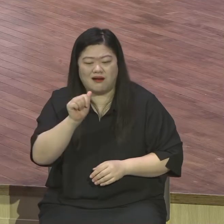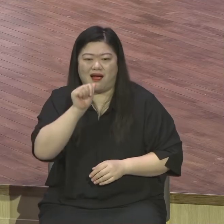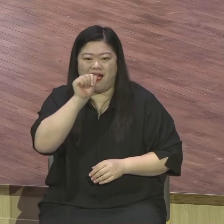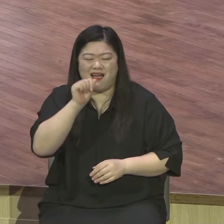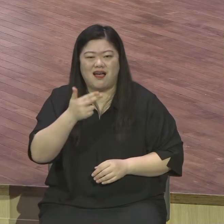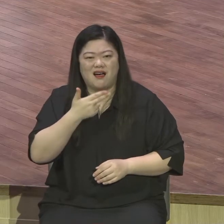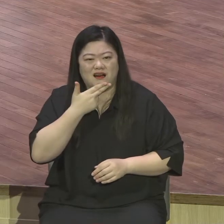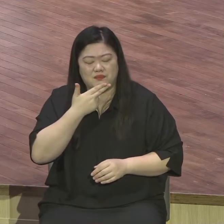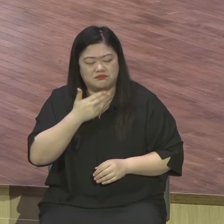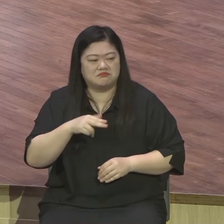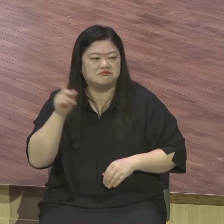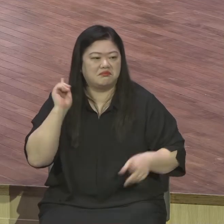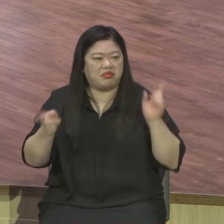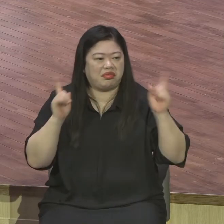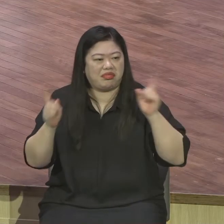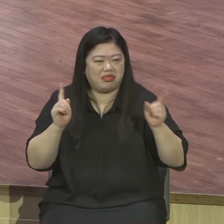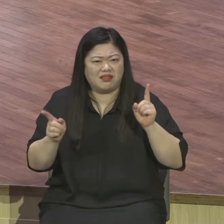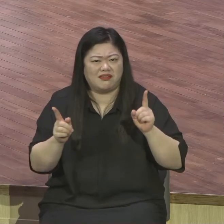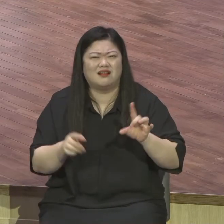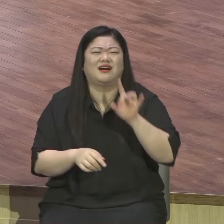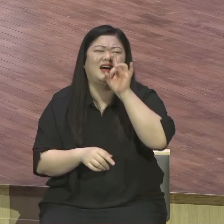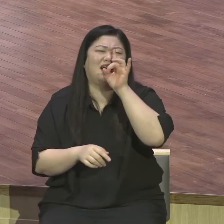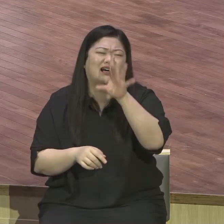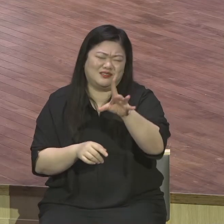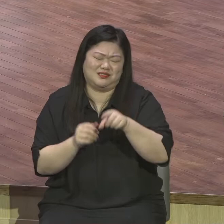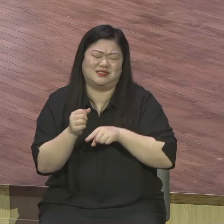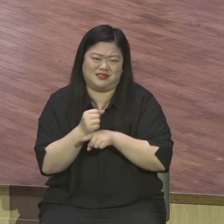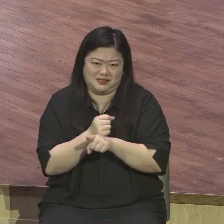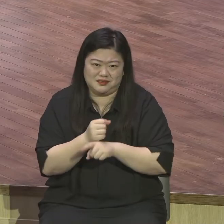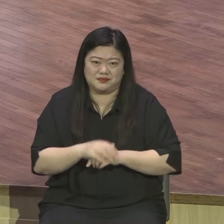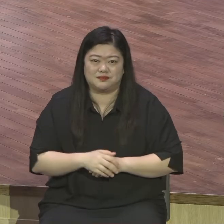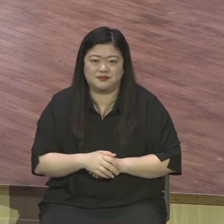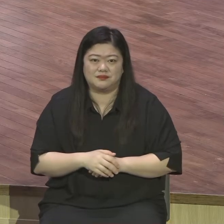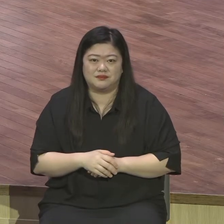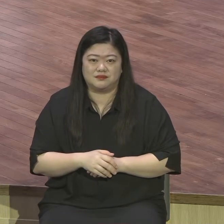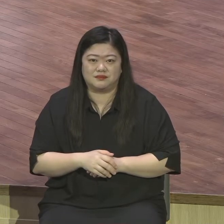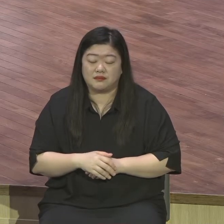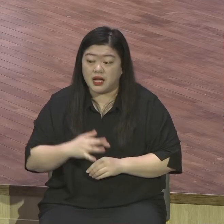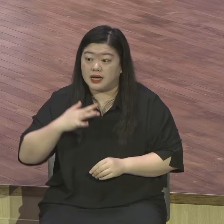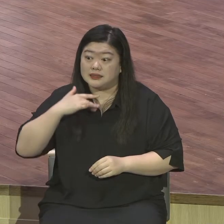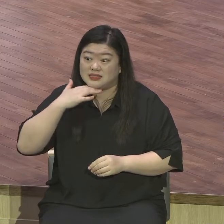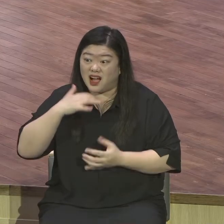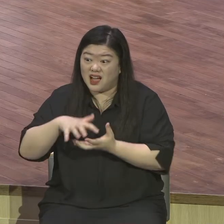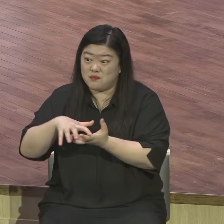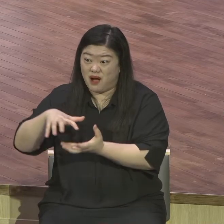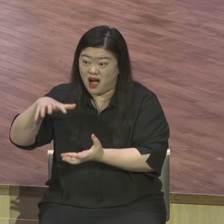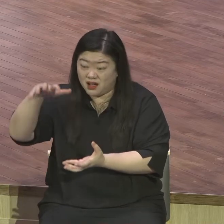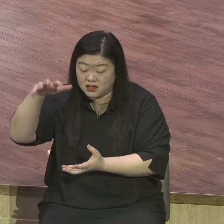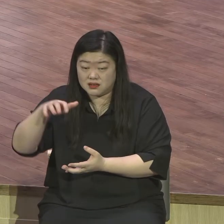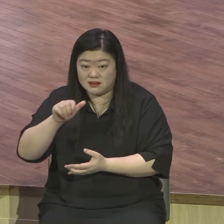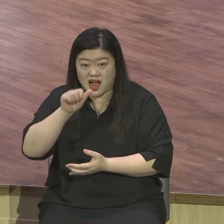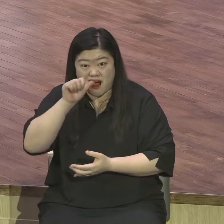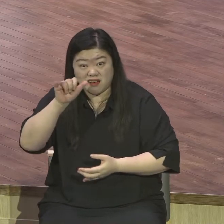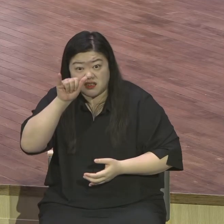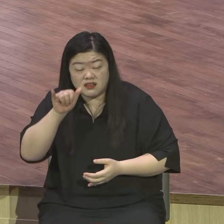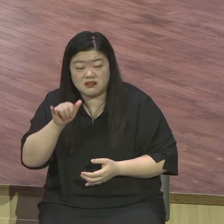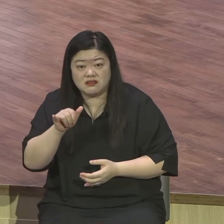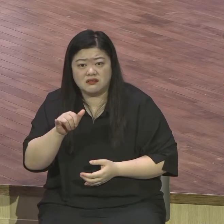영적으로 철이 들여야 돼요. 나이 많고 적고 직분이 중요한 것이 아니라 영적인 철이 좀